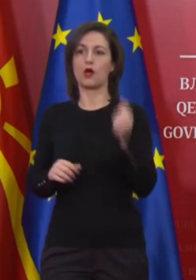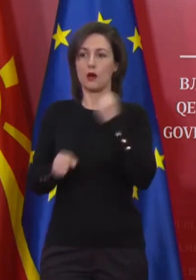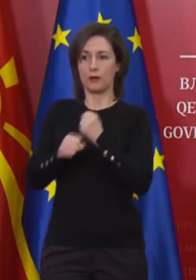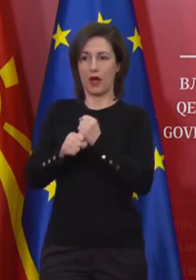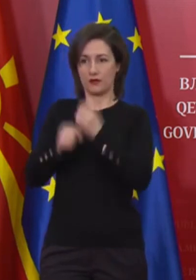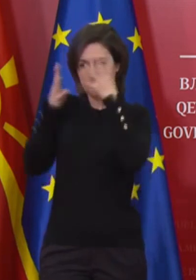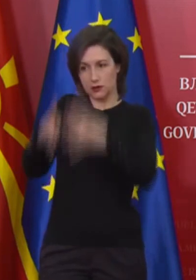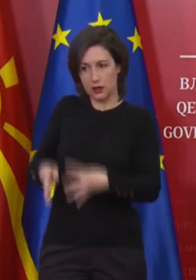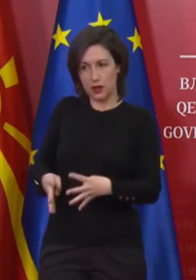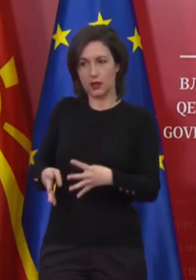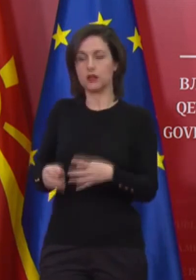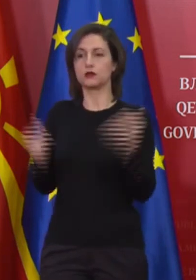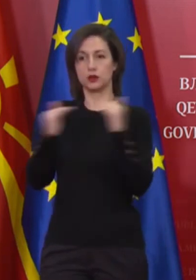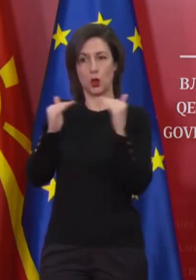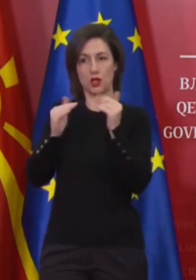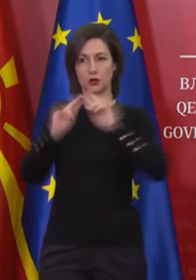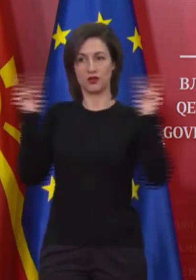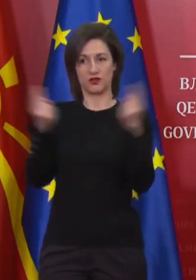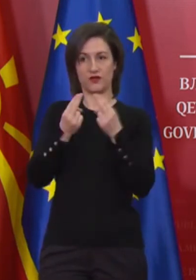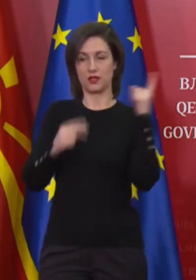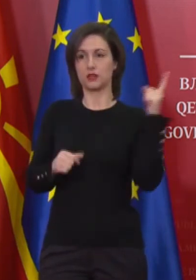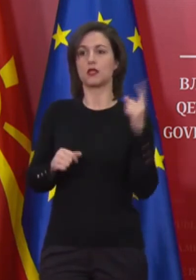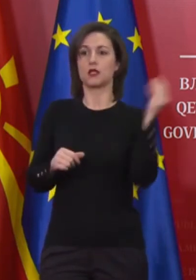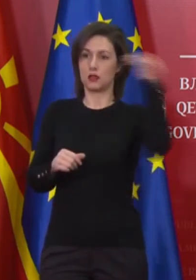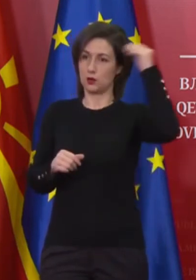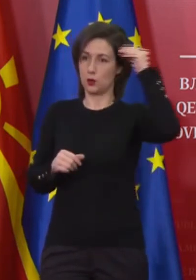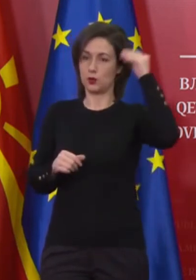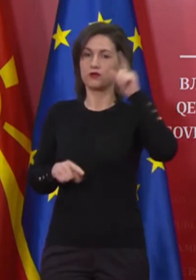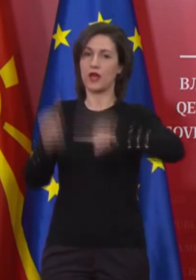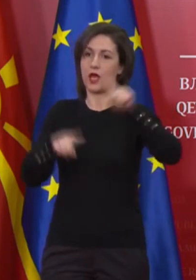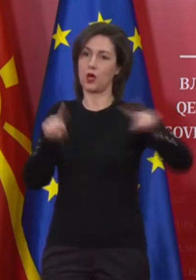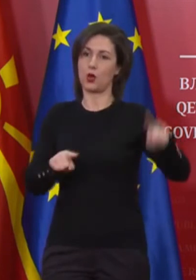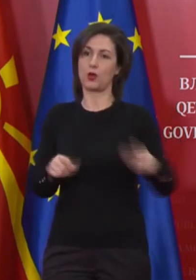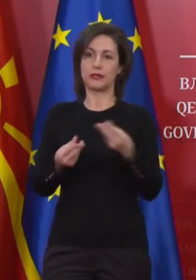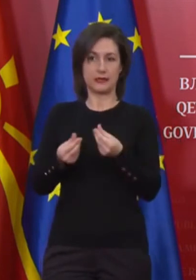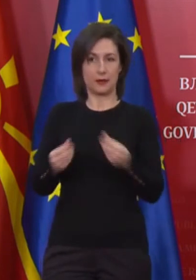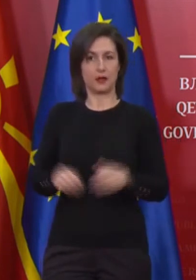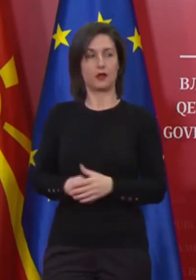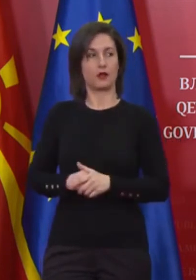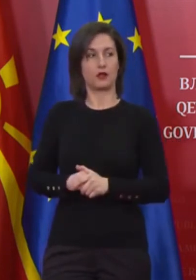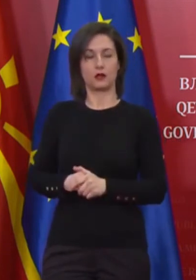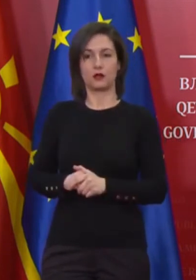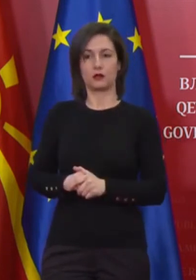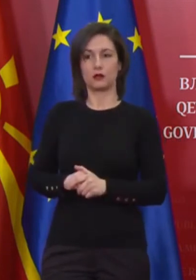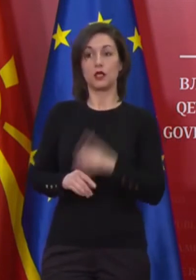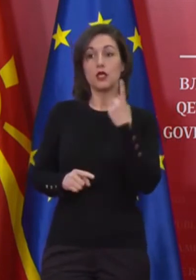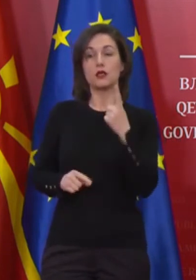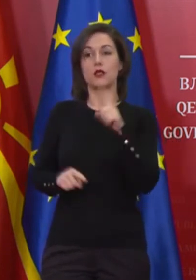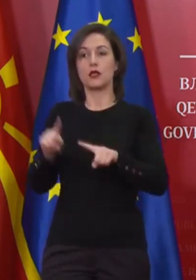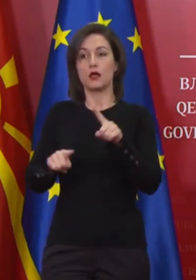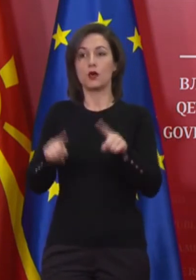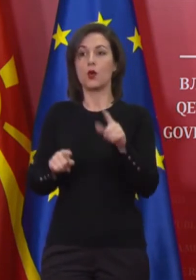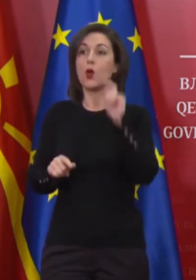светските искуства у некои земји, дури и на луѓе за кои што